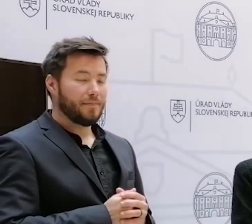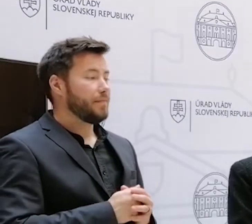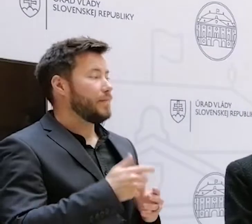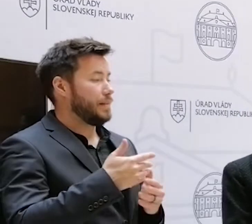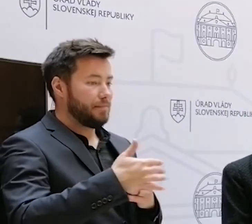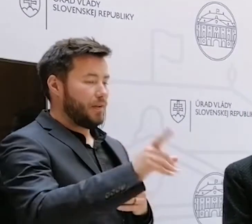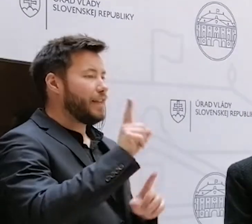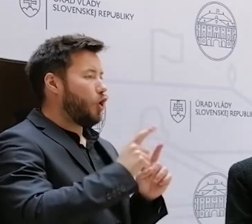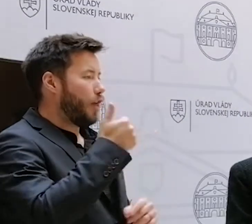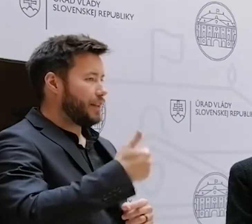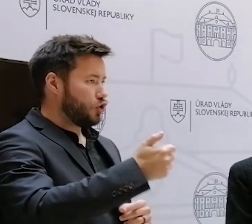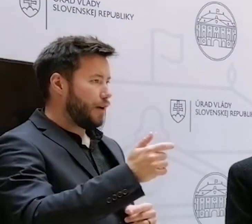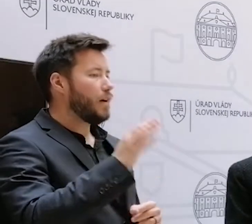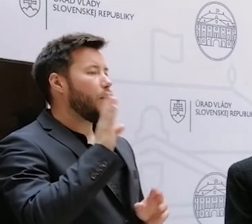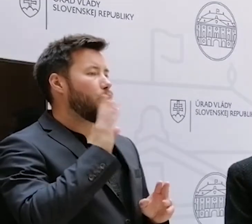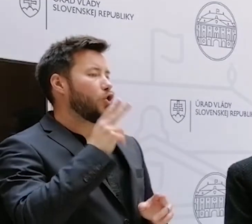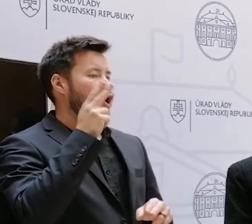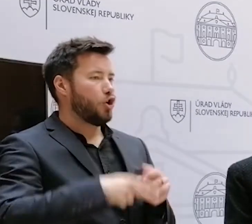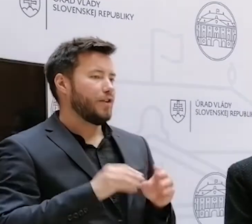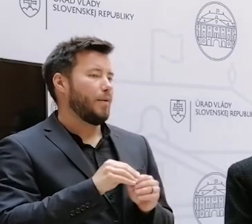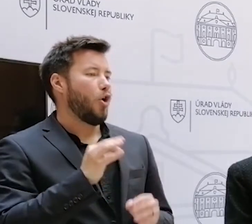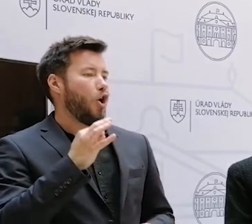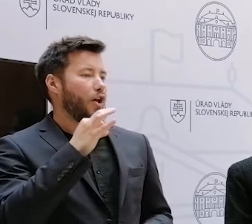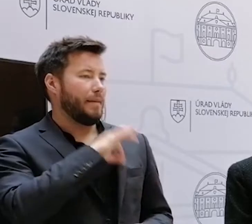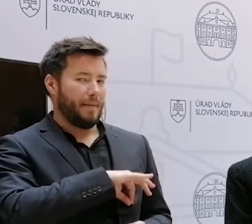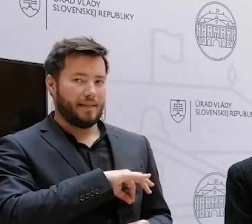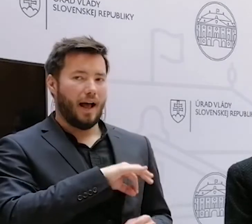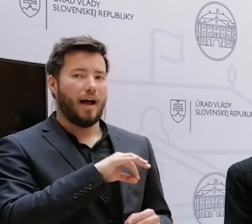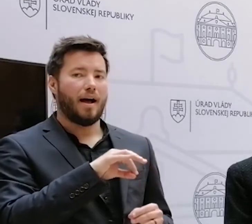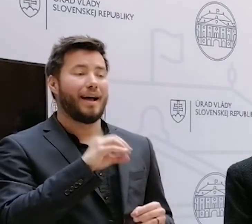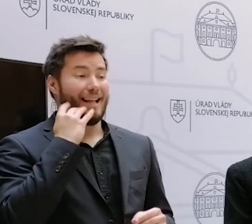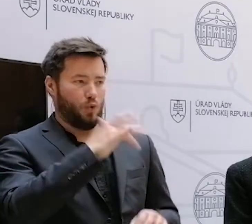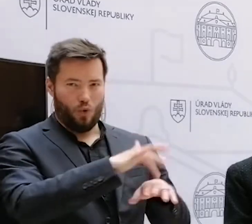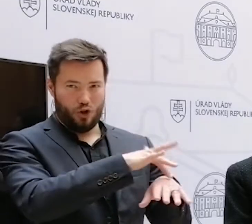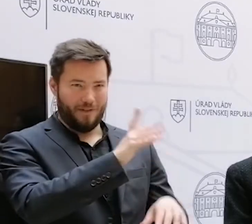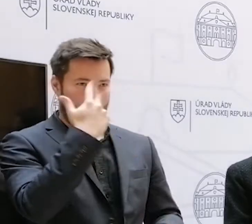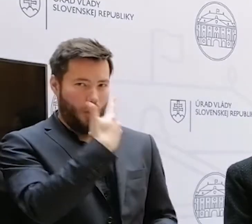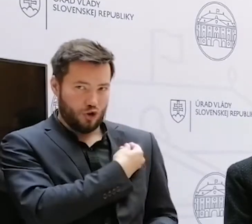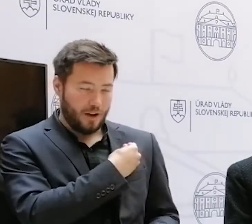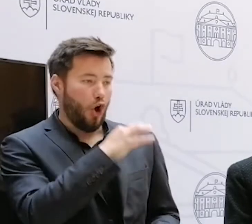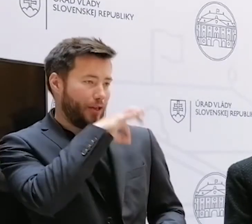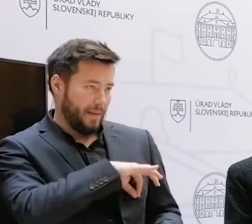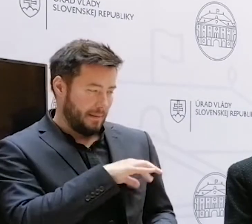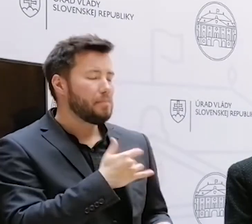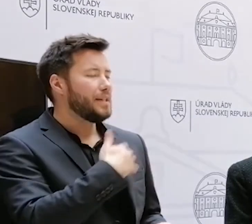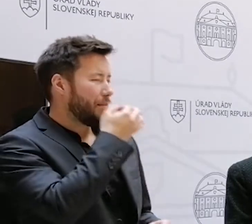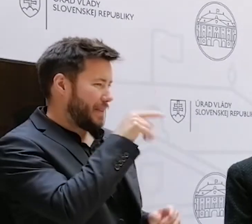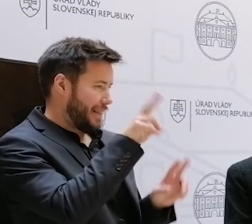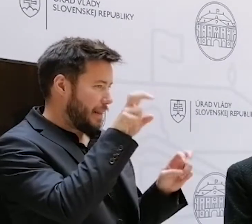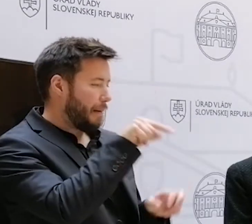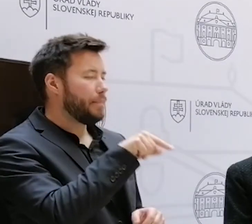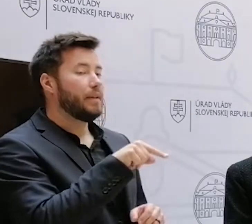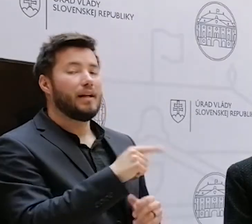ukončí proces takzvaných tých odmien za očkovanie pre seniorov. A tam stále vzniká taká jedna vec, že ako sa stanovili v zákone tie podmienky,